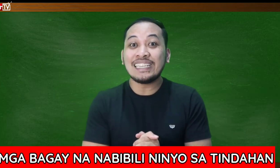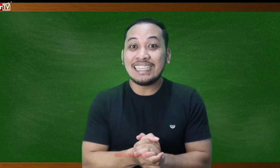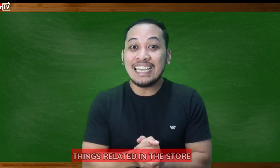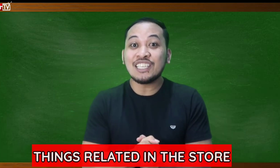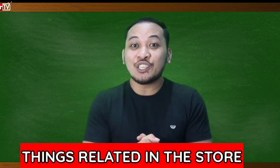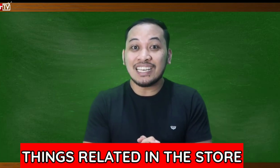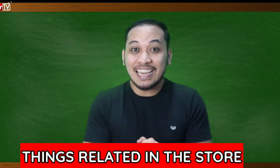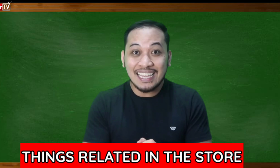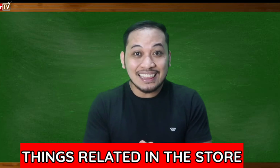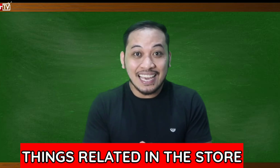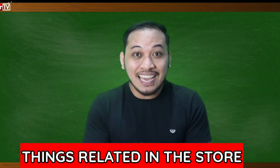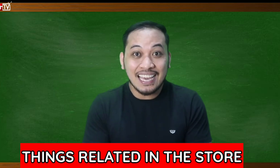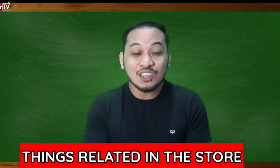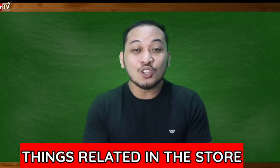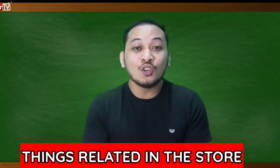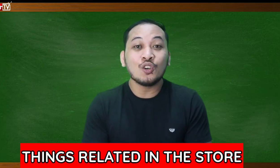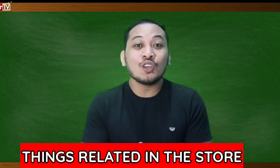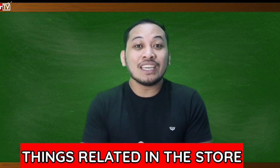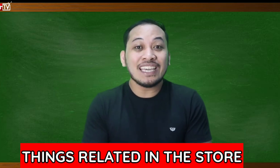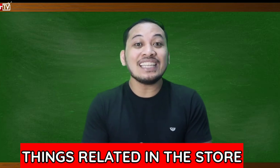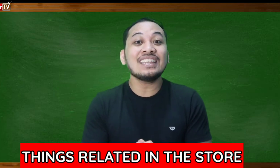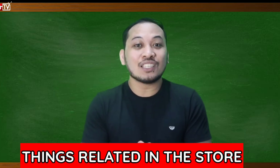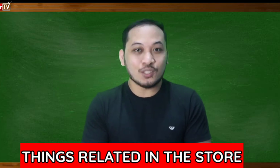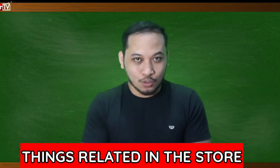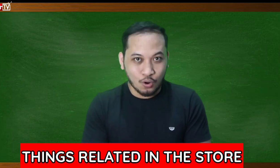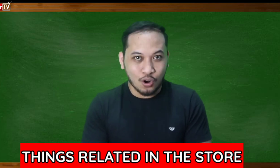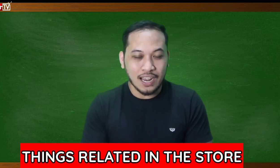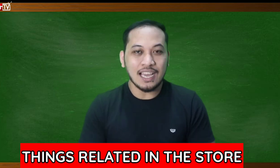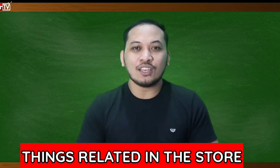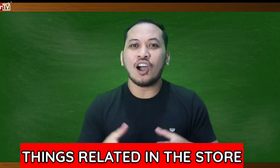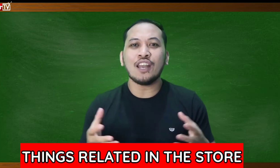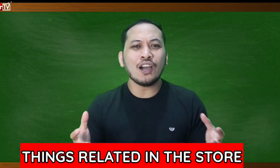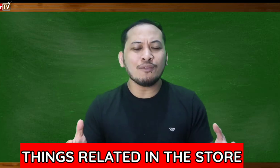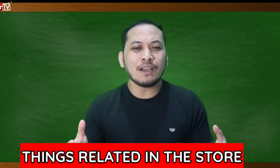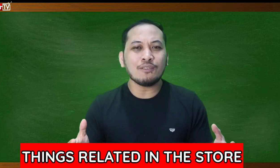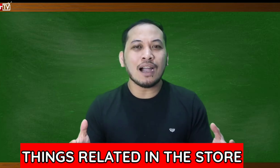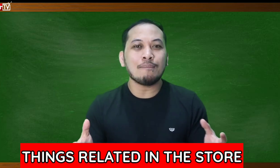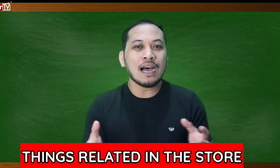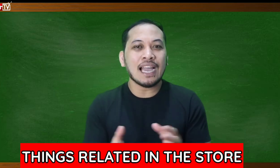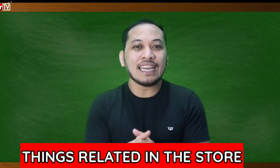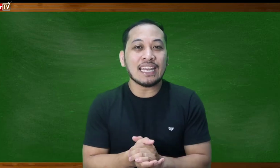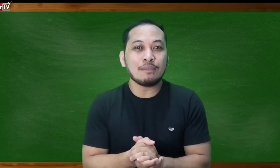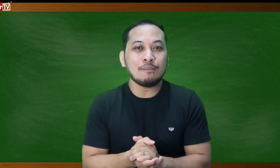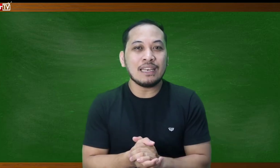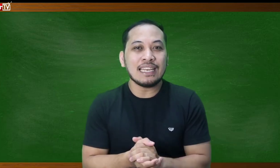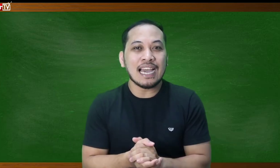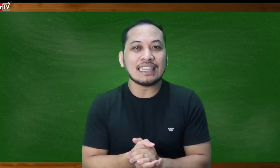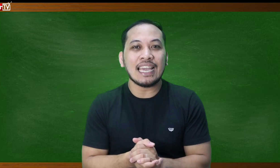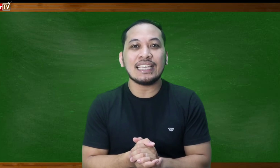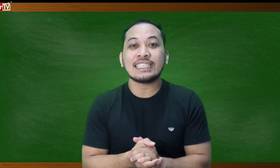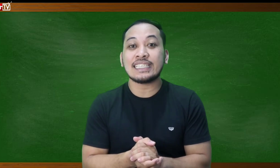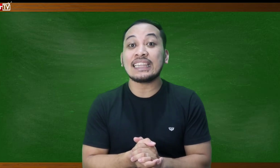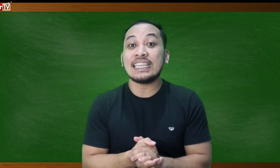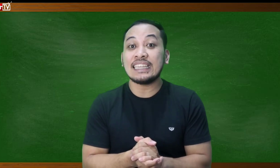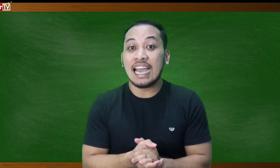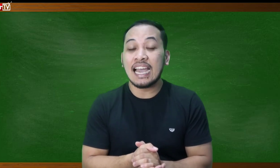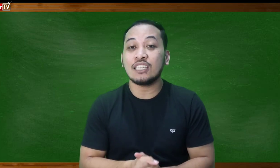things related in the store Ayan, ano-ano ba yung mga bagay na nabibili natin sa tindahan